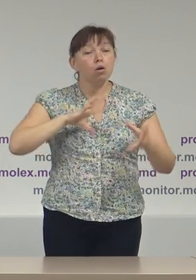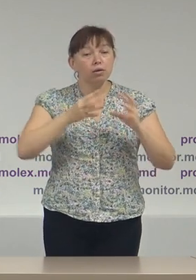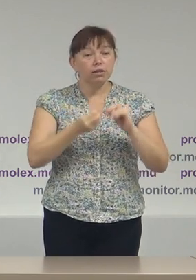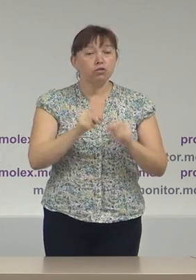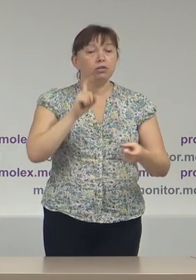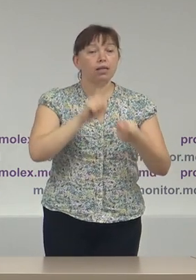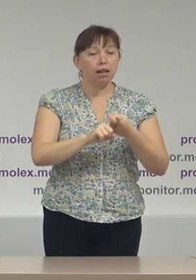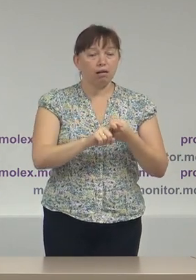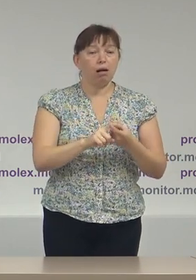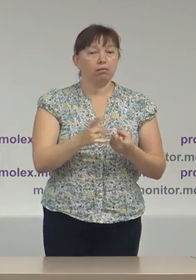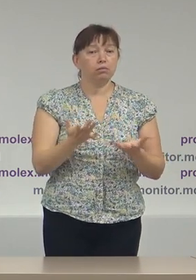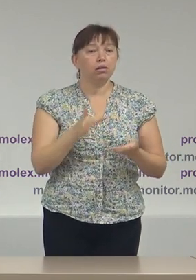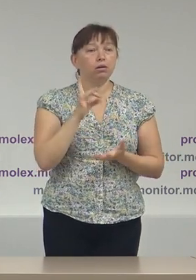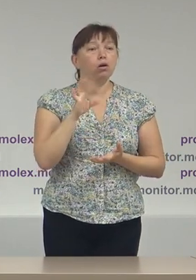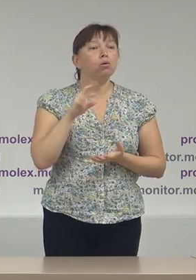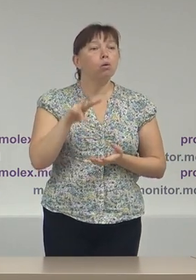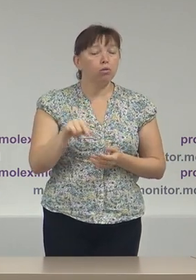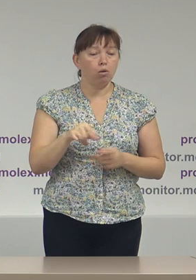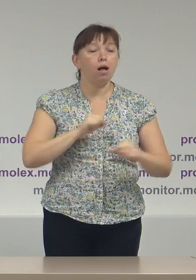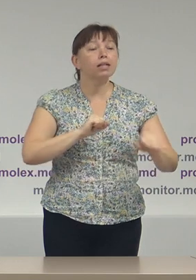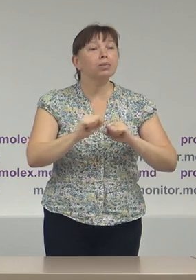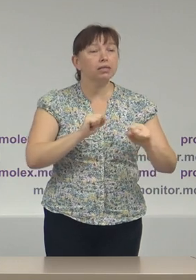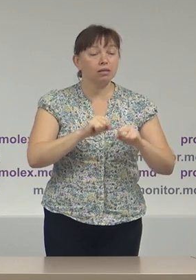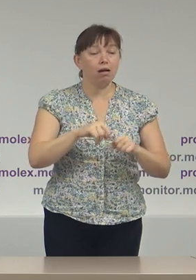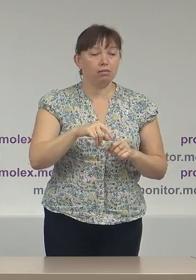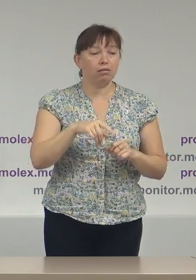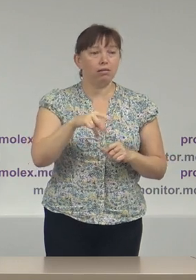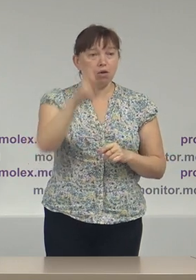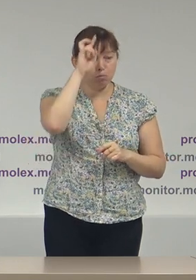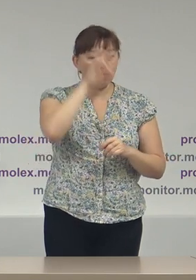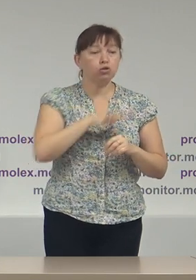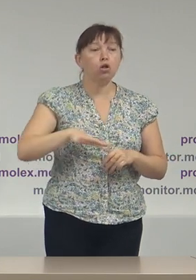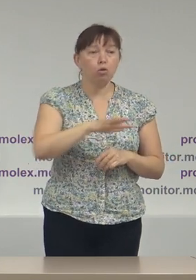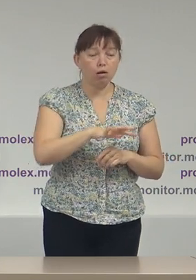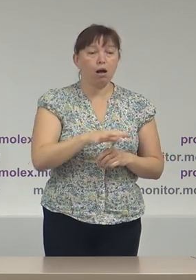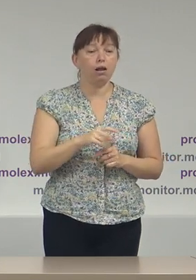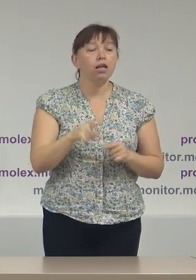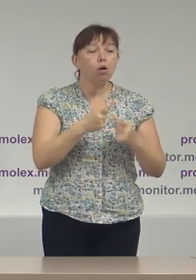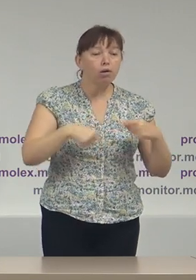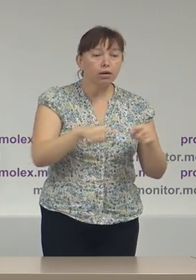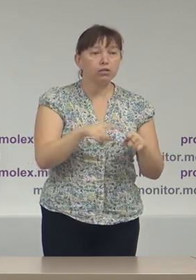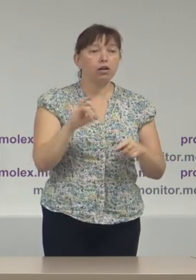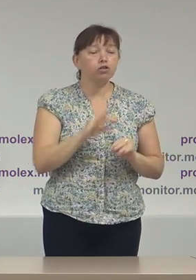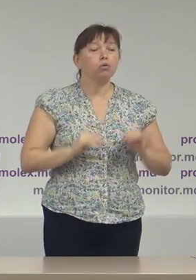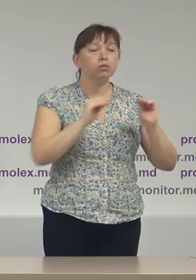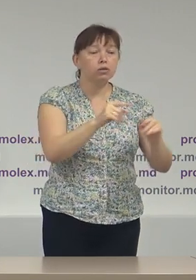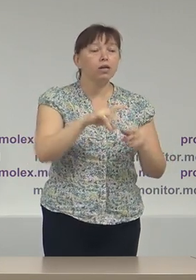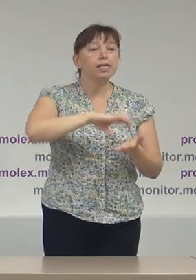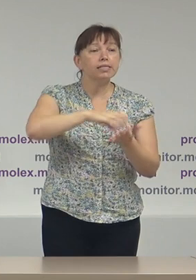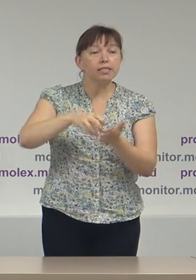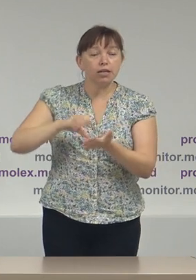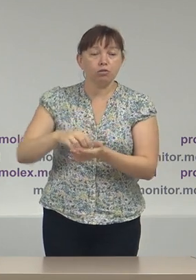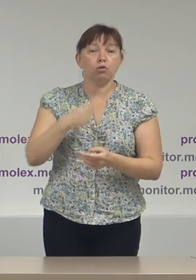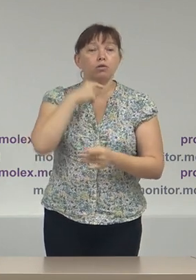rolul administrațiilor publice locale în procesul de organizare și constituirea secțiilor de votare peste